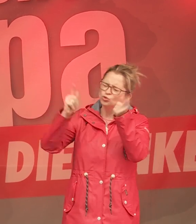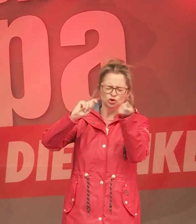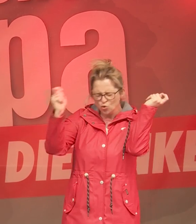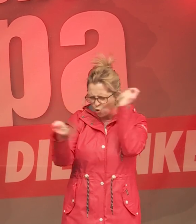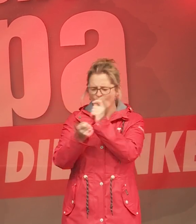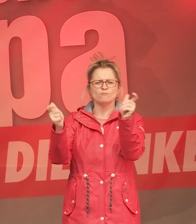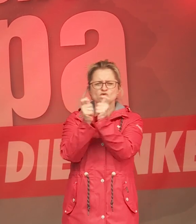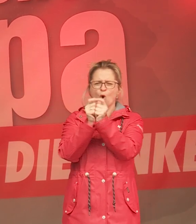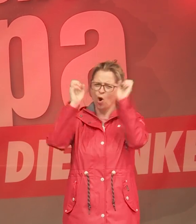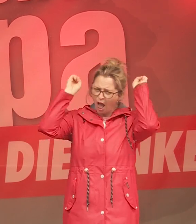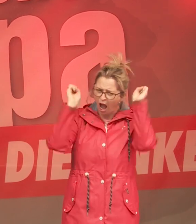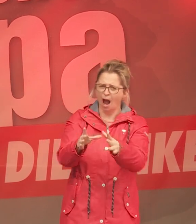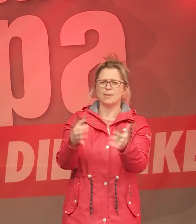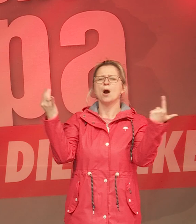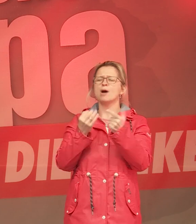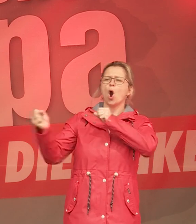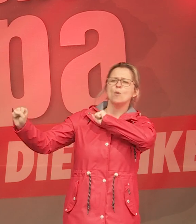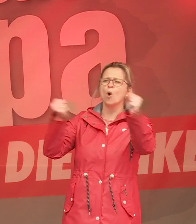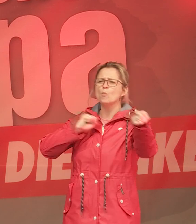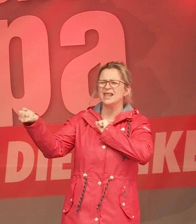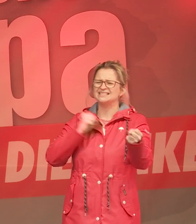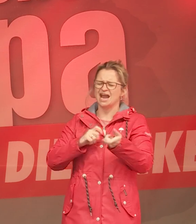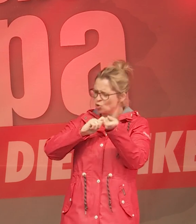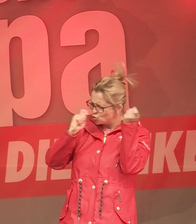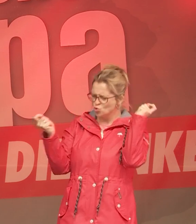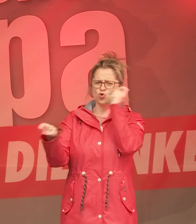Kohle. Wir brauchen eine nachhaltige Mobilitätswende.